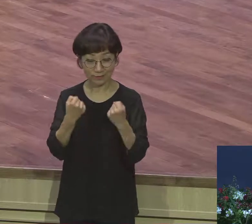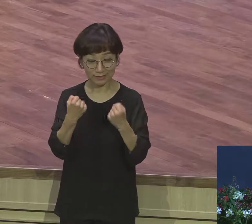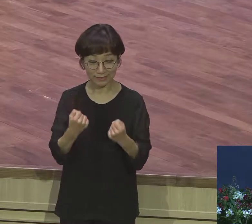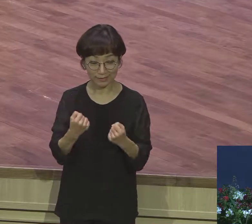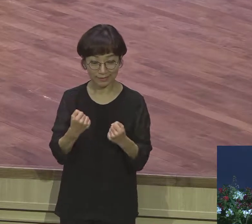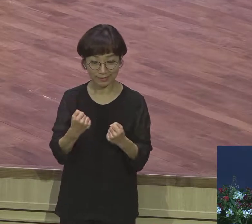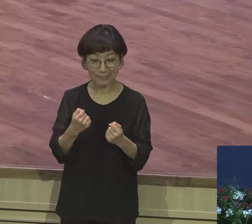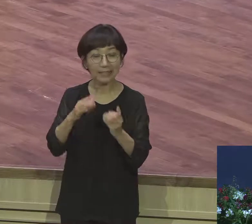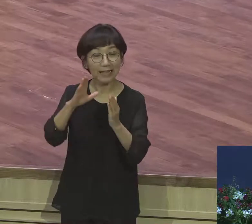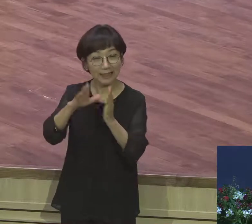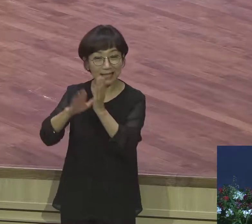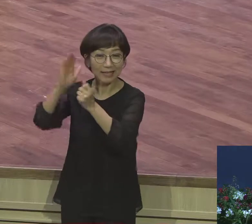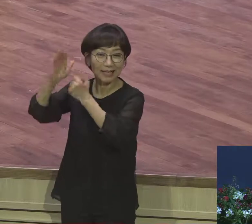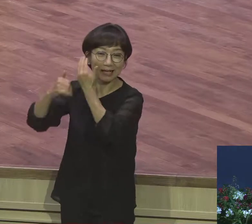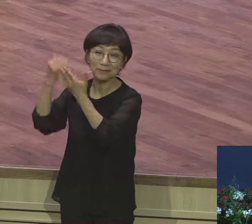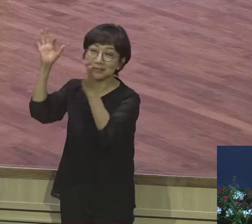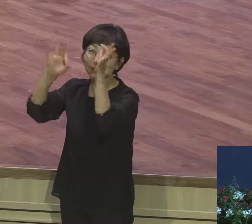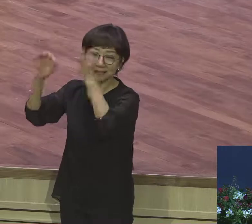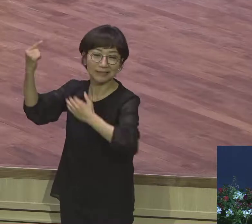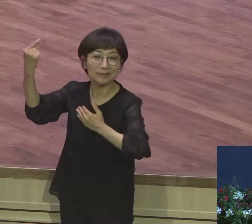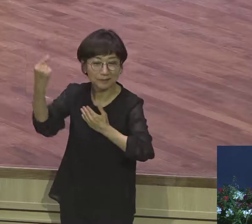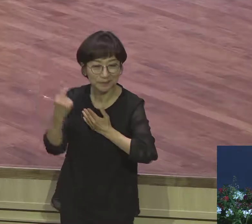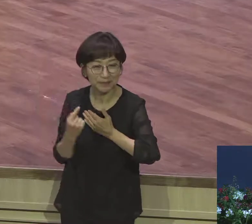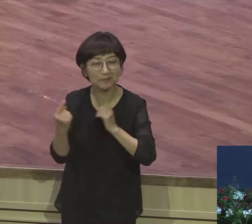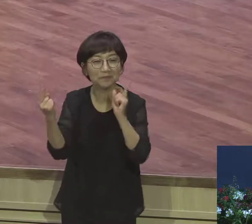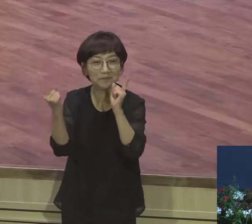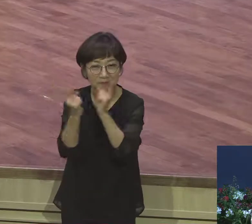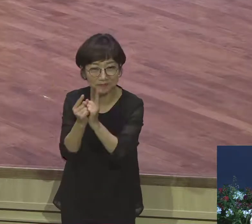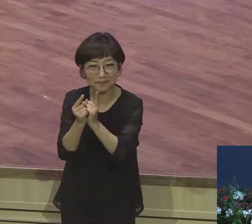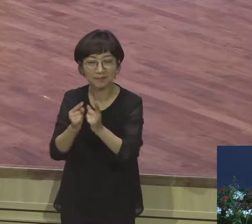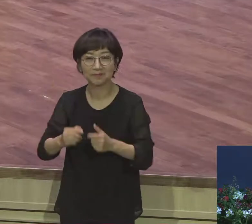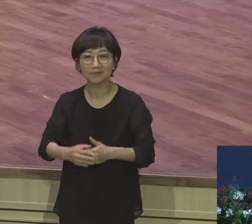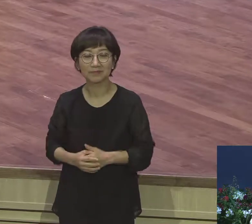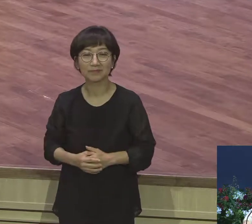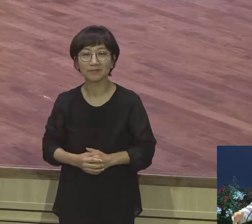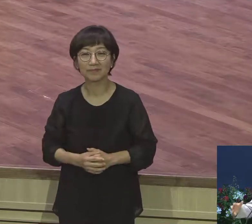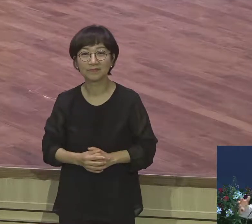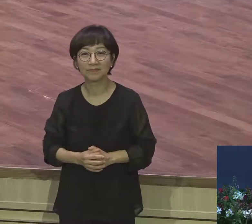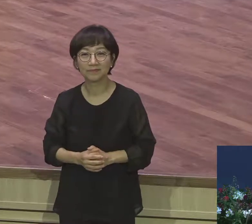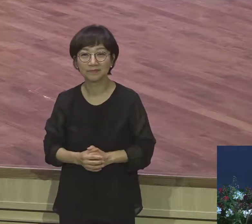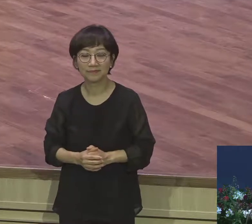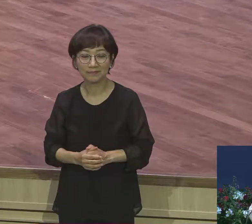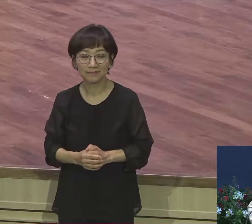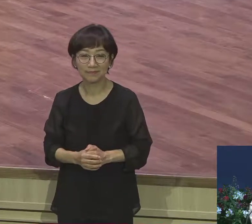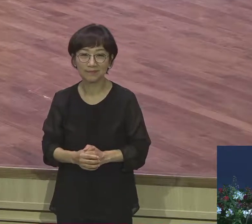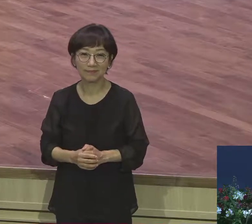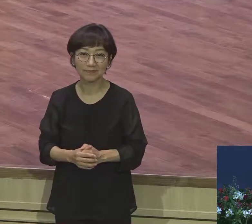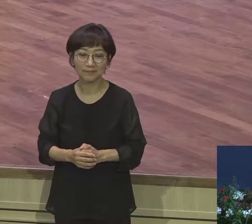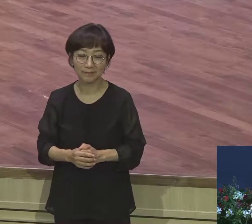예수님이 혼자 기도하고 산에 혼자 기도하고 제자들 같이 가도 따로 가서 기도하고